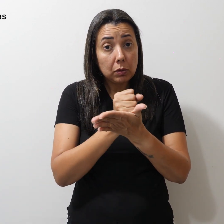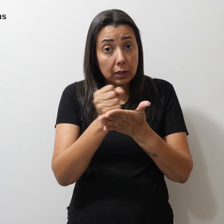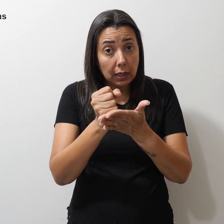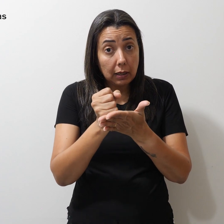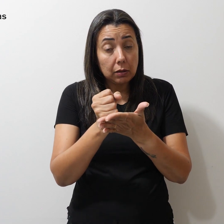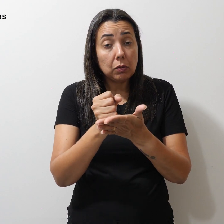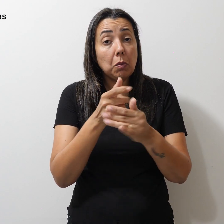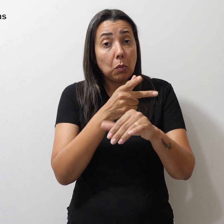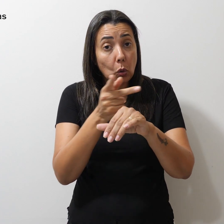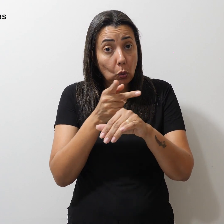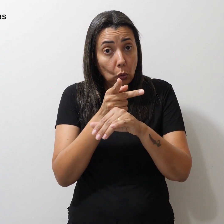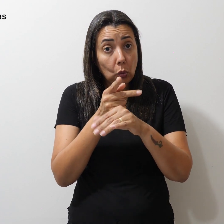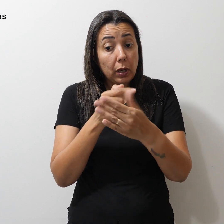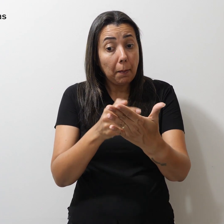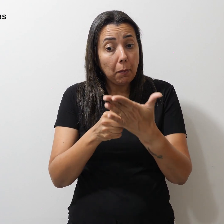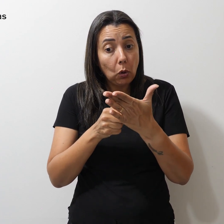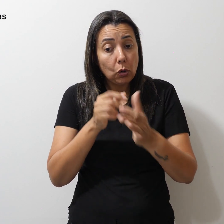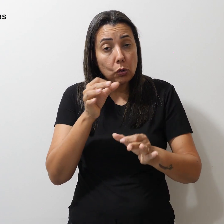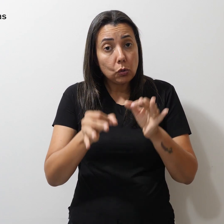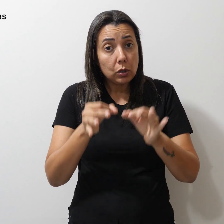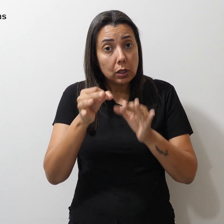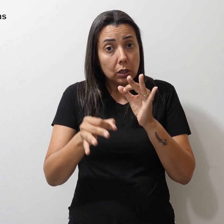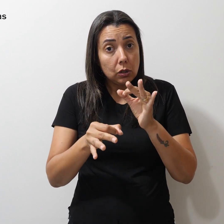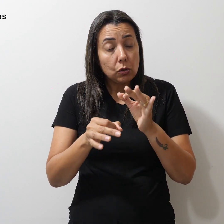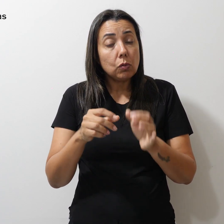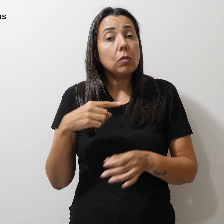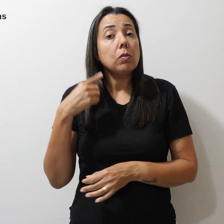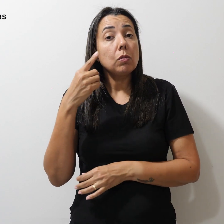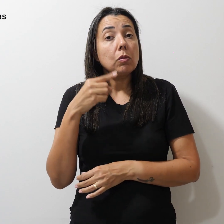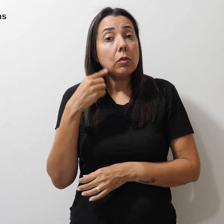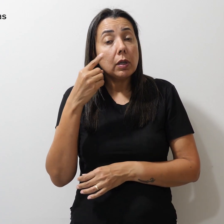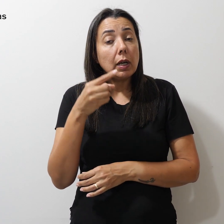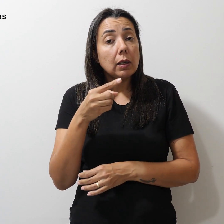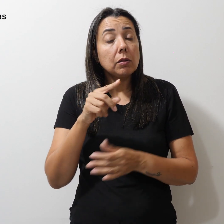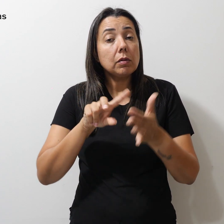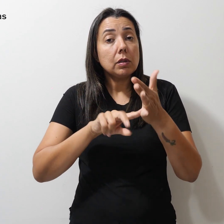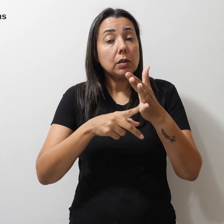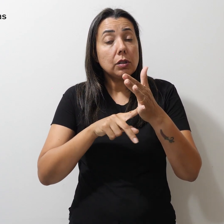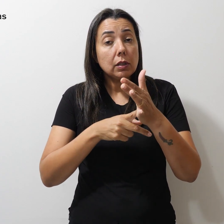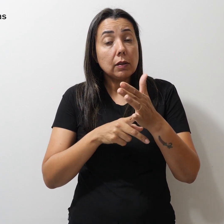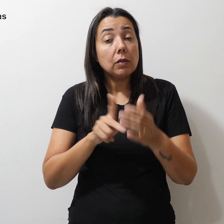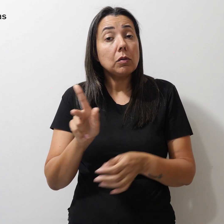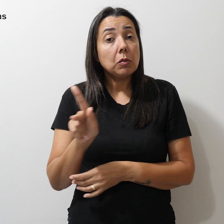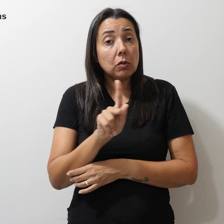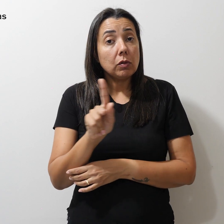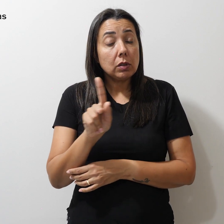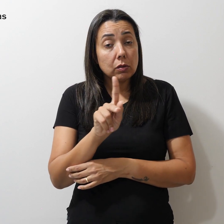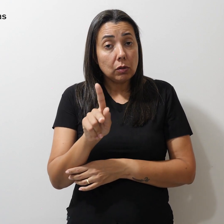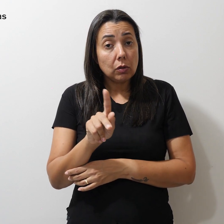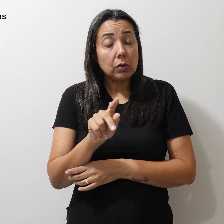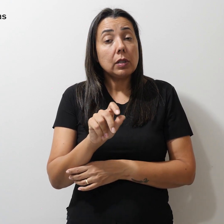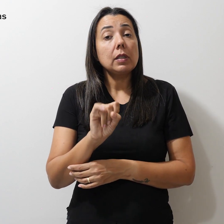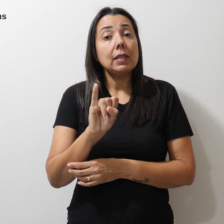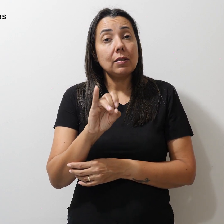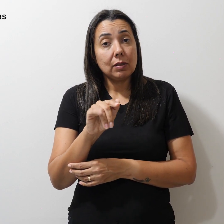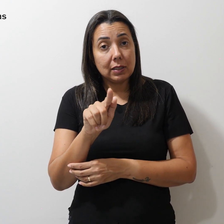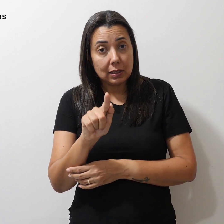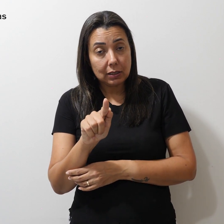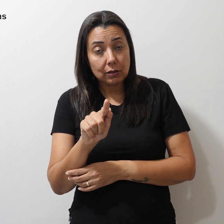auxílio jurídico nos plantões dos advogados disponibilizados na sede e subsedes do Simpro.